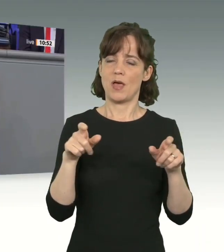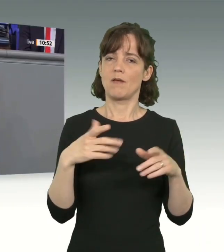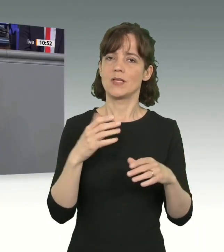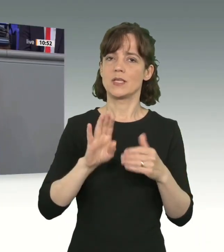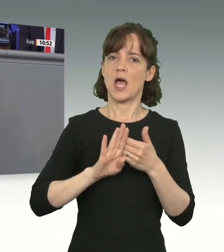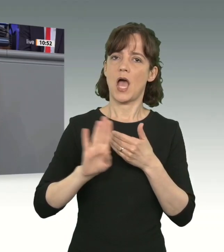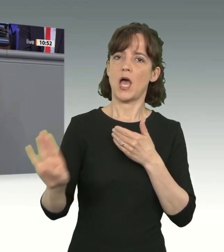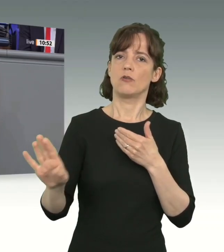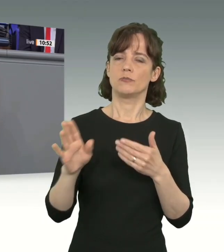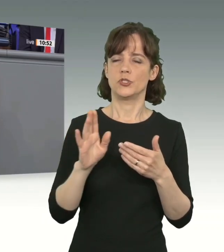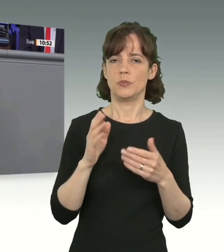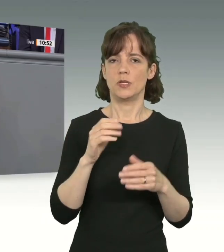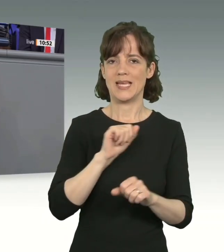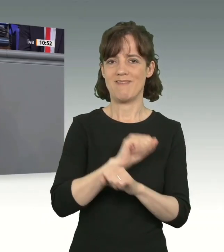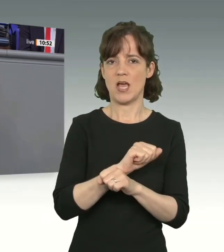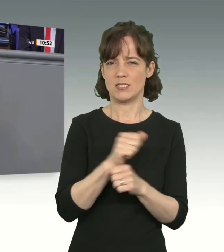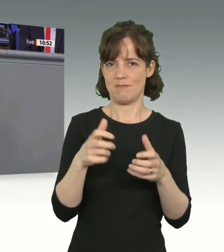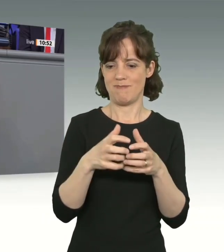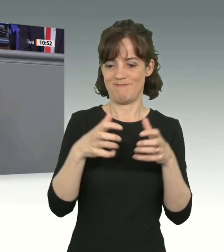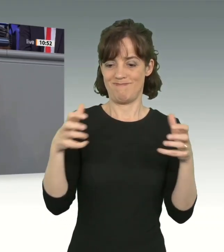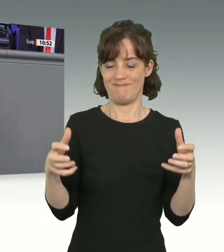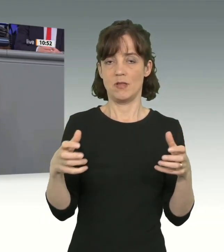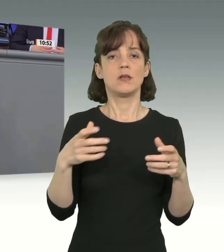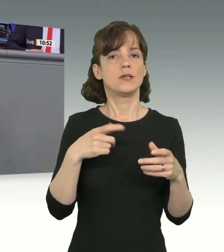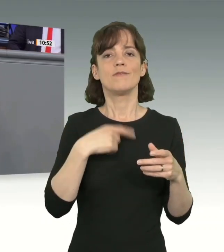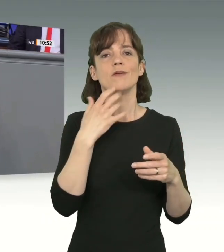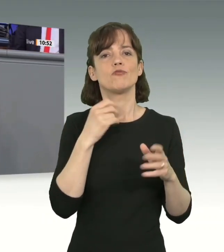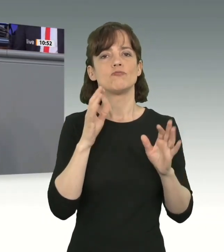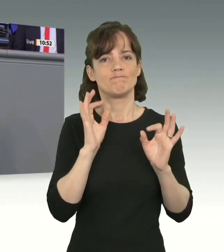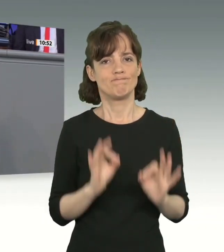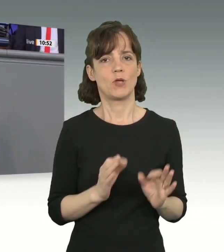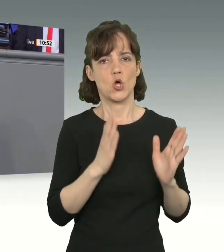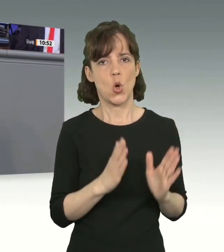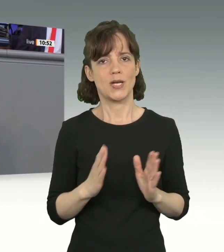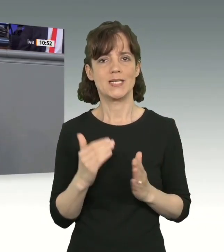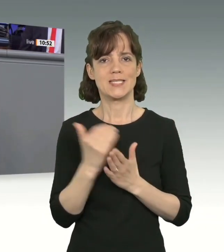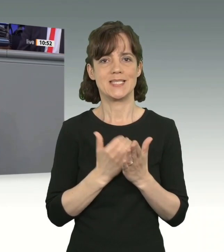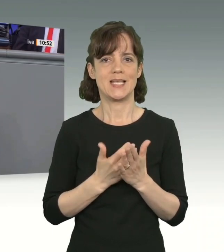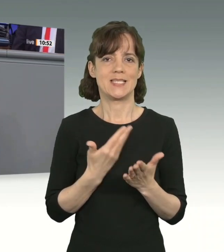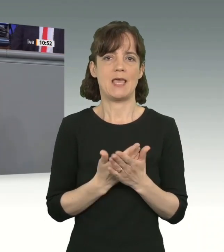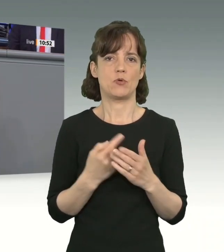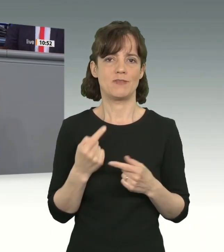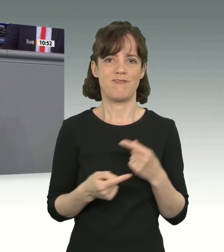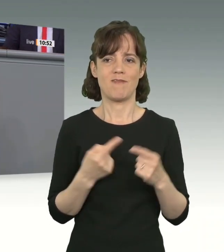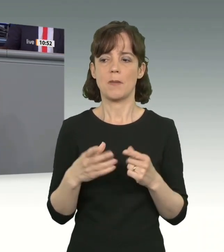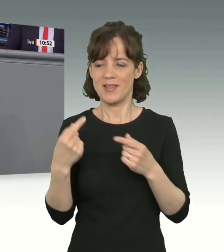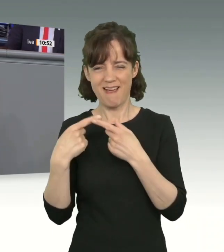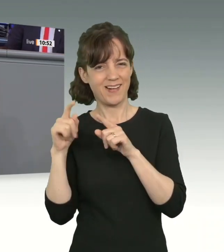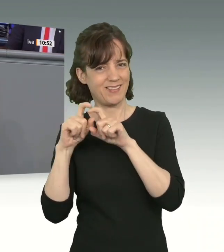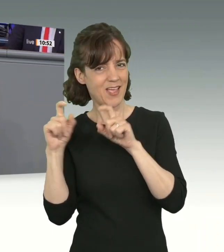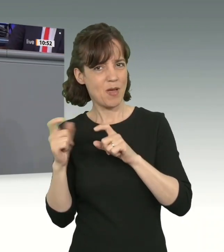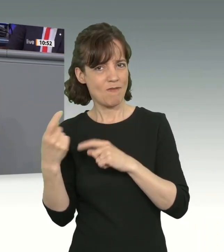Abschiebegewahrsams im Rahmen eines geordneten Gesetzgebungsverfahrens zusammen mit den anderen Punkten aus der MPK abarbeiten.